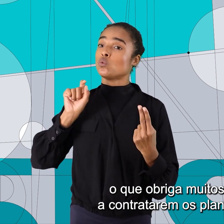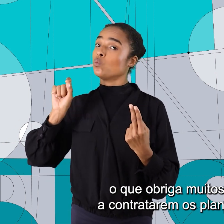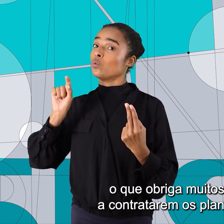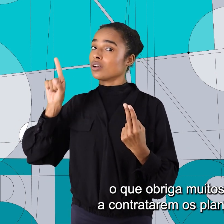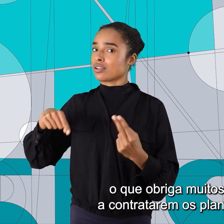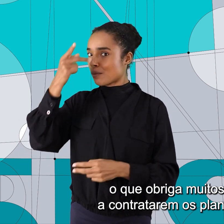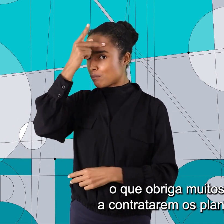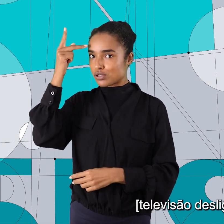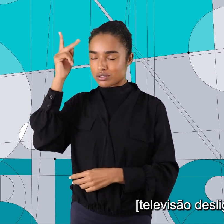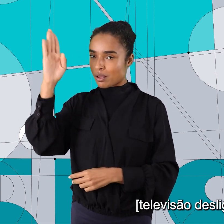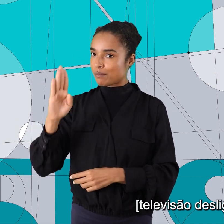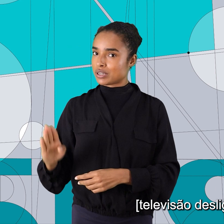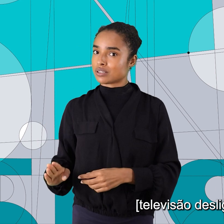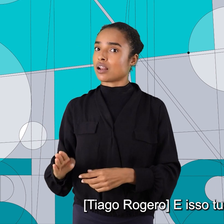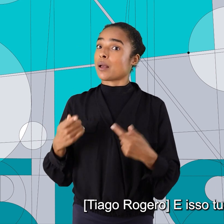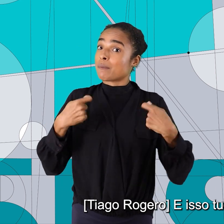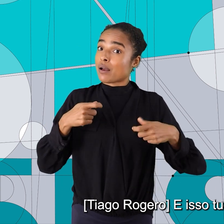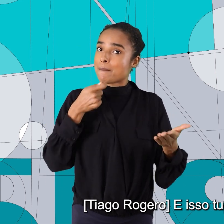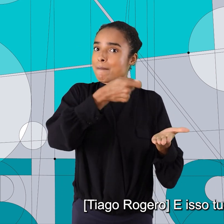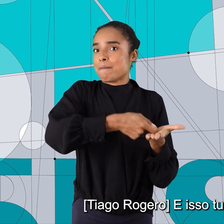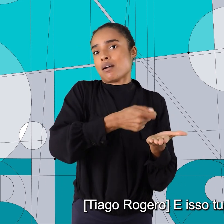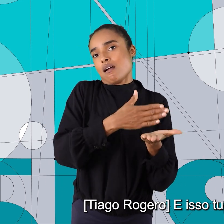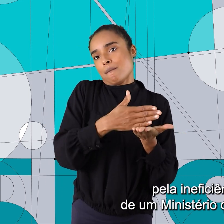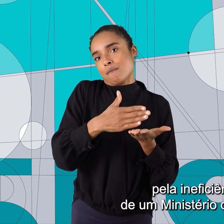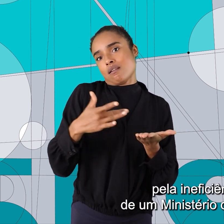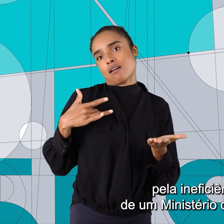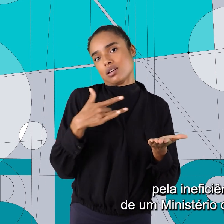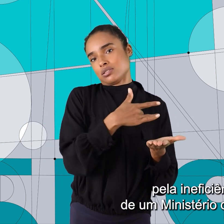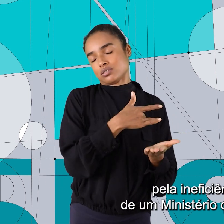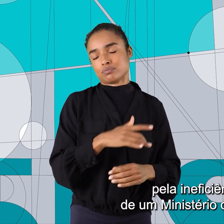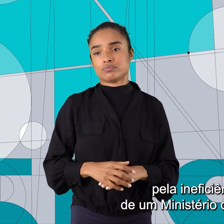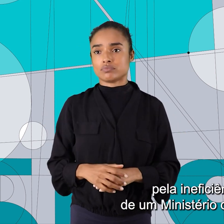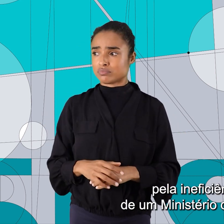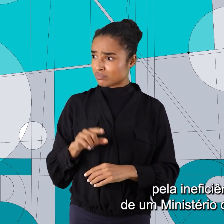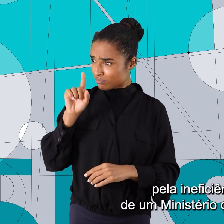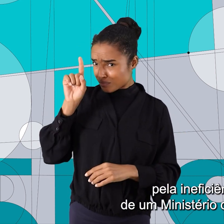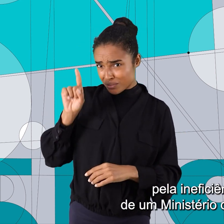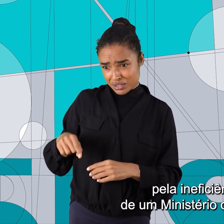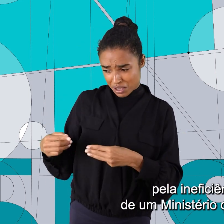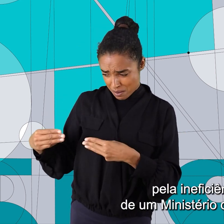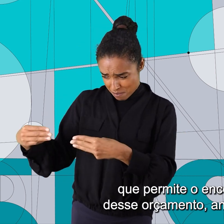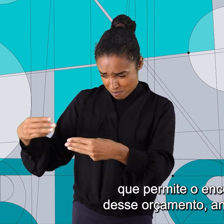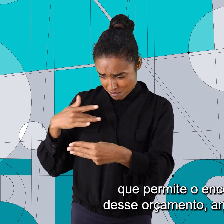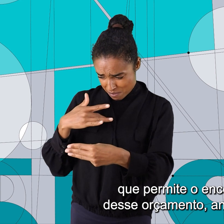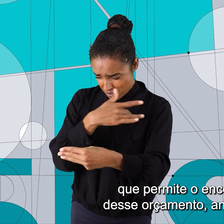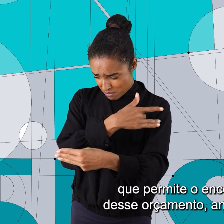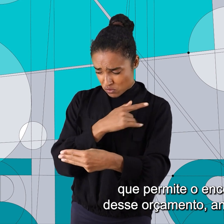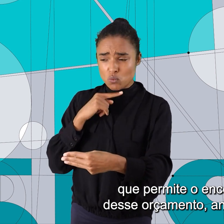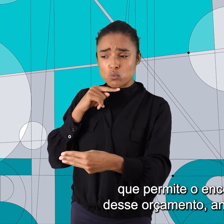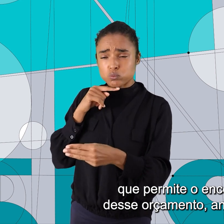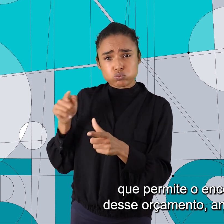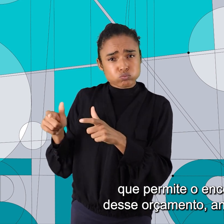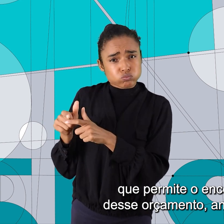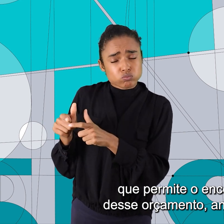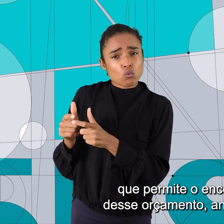os planos de saúde. Isso tudo foi agravado pela ineficiência de um Ministério da Saúde que permite